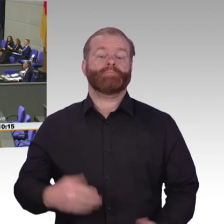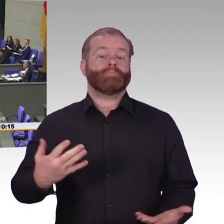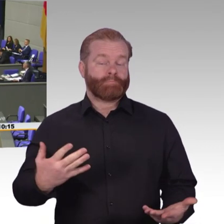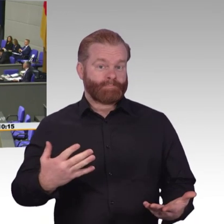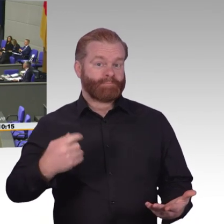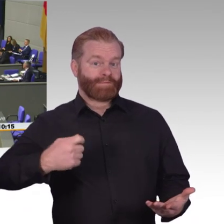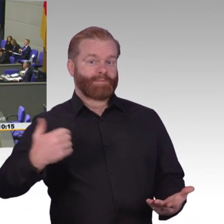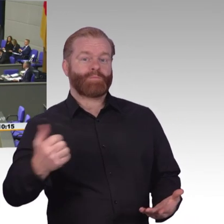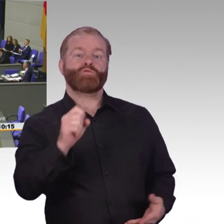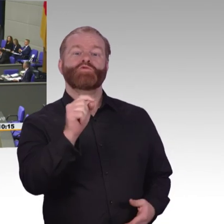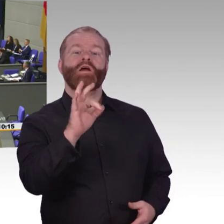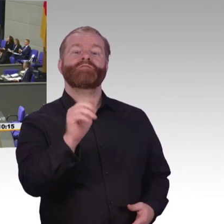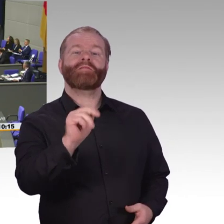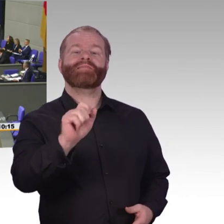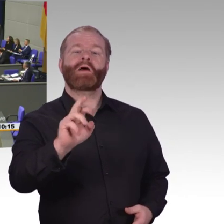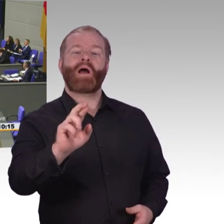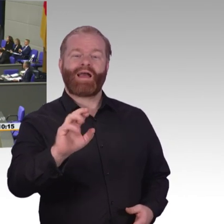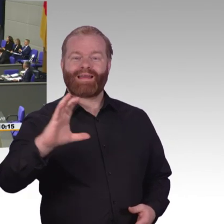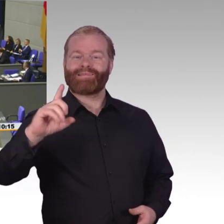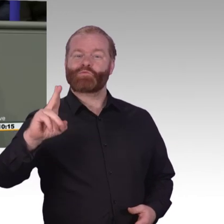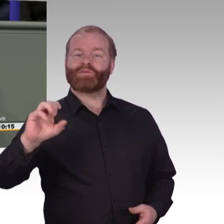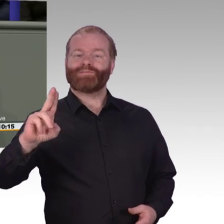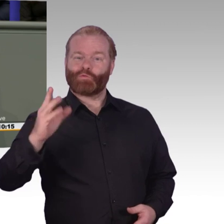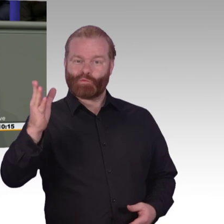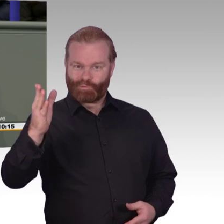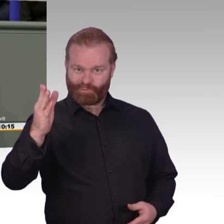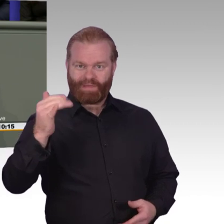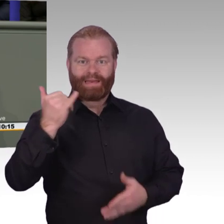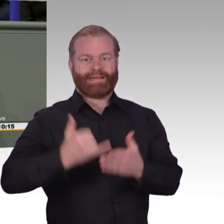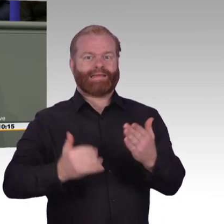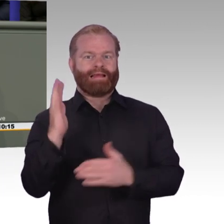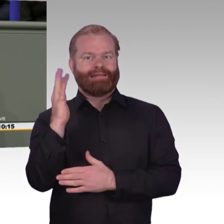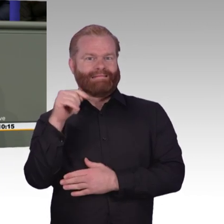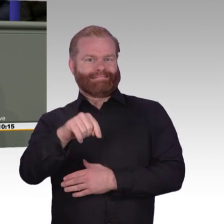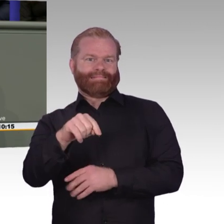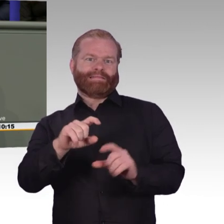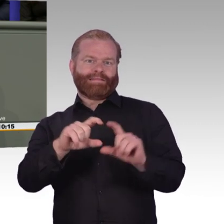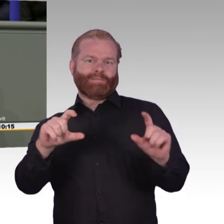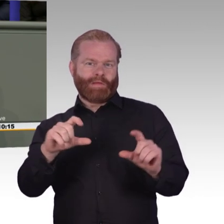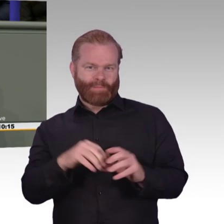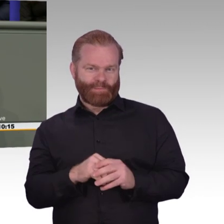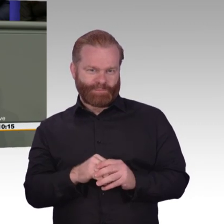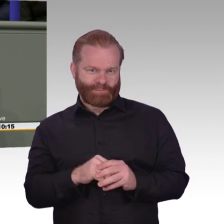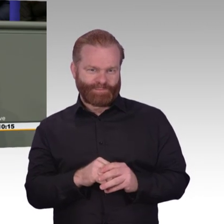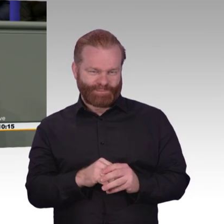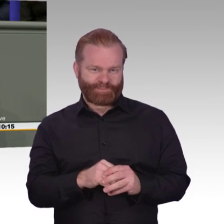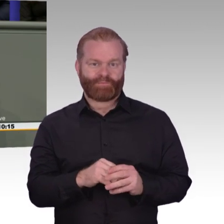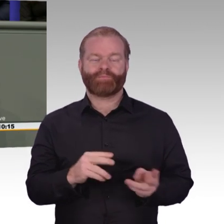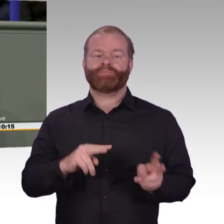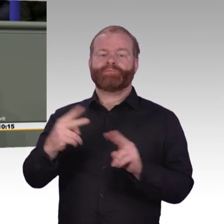verbunden mit der Aufforderung, Orientierung zu schenken. Wir wünschen uns einen modernen Staat, eine leistungsfähige Wirtschaft und einen guten